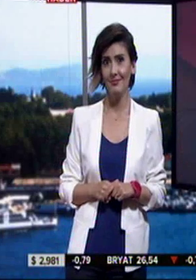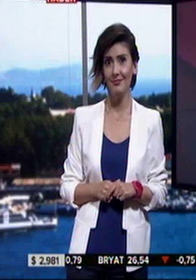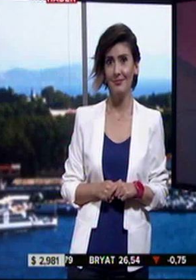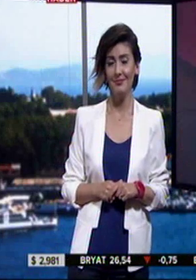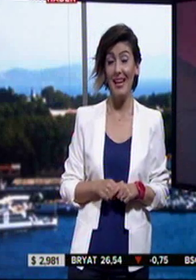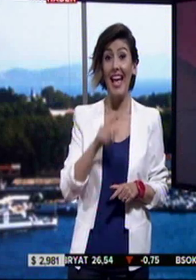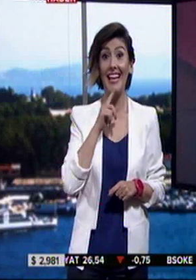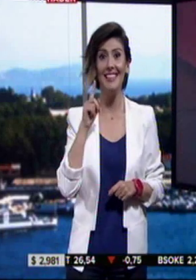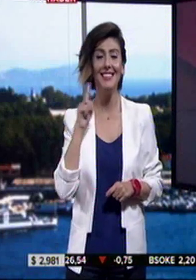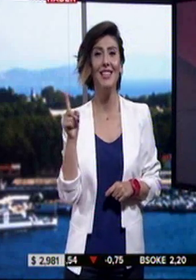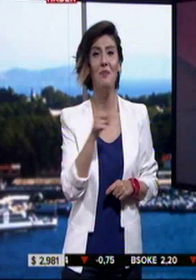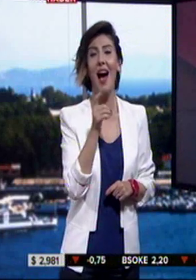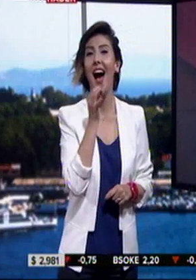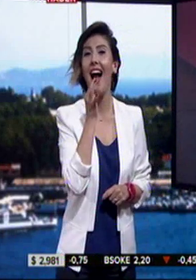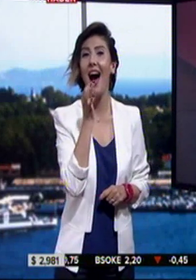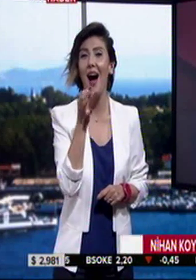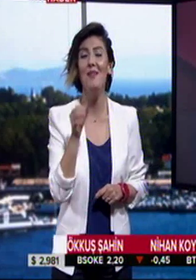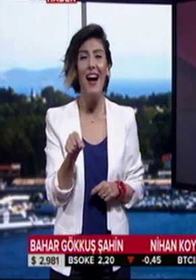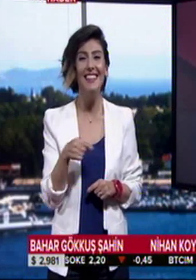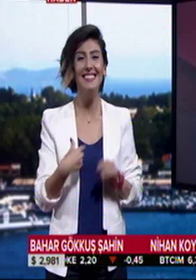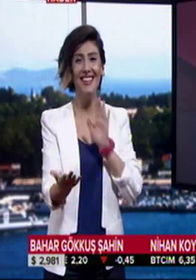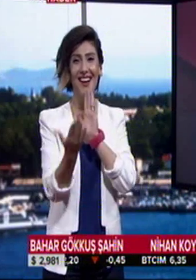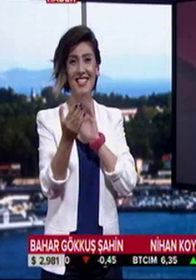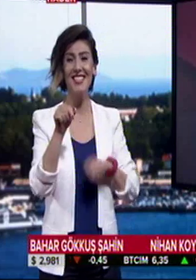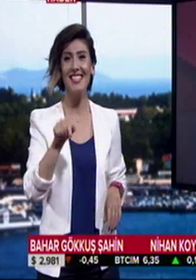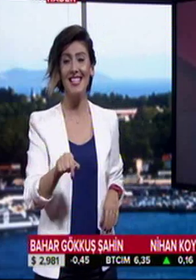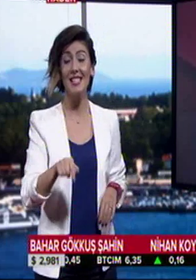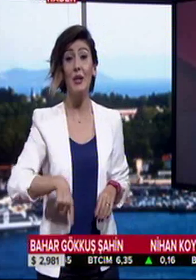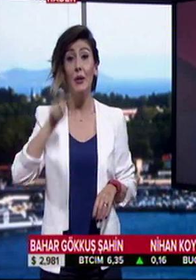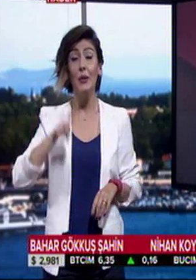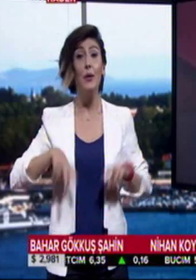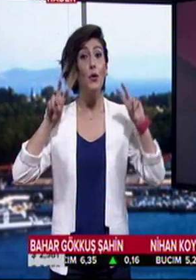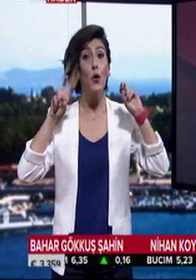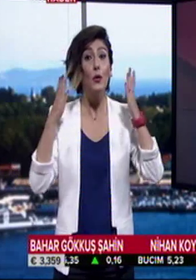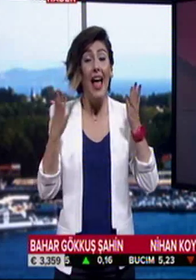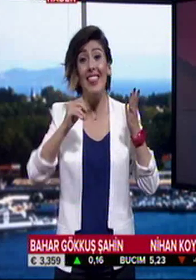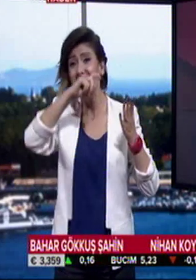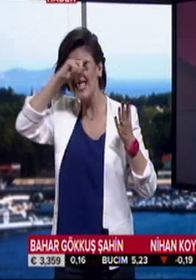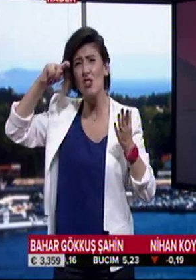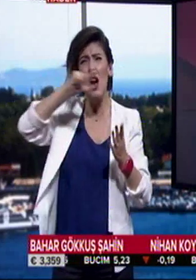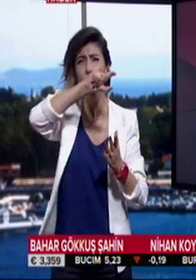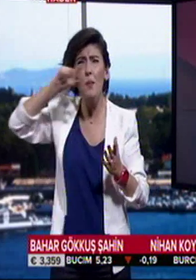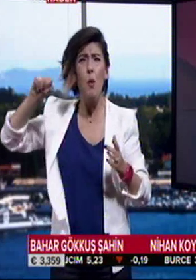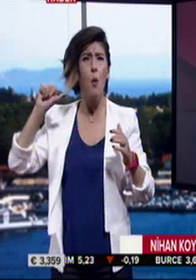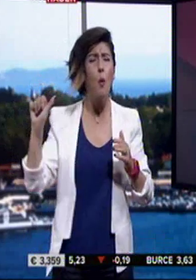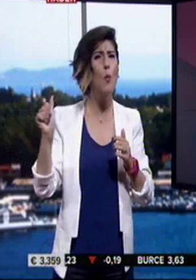İŞİTME ENGELLİLER HABER BÜLTENİYLE KARŞINIZDAYIZ. Gündemin en sıcak başlıklarından olan dokunulmazlık